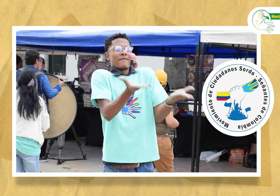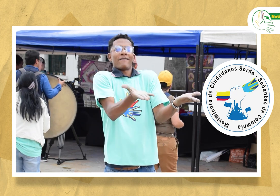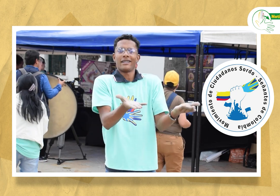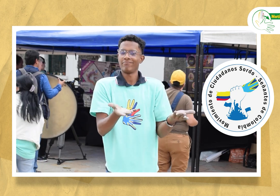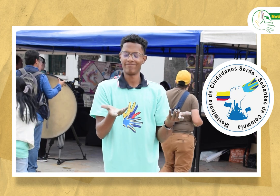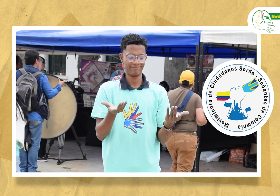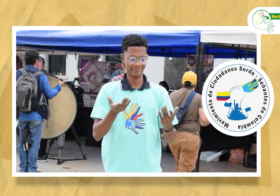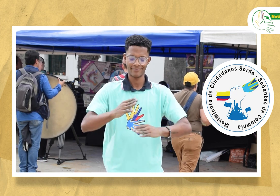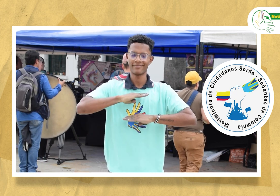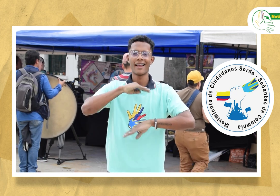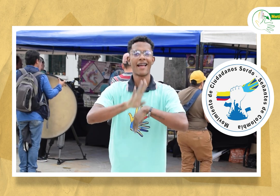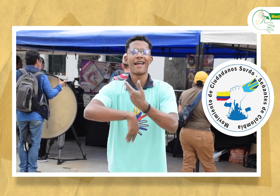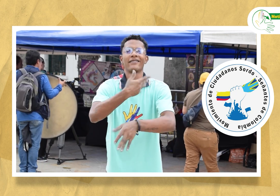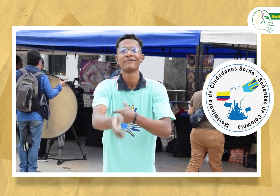continúen con este proceso.